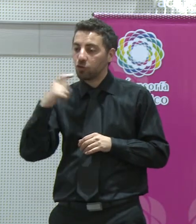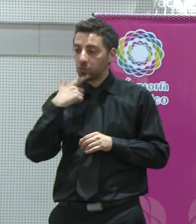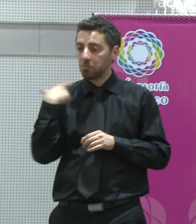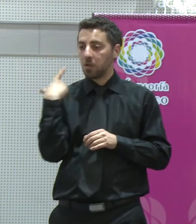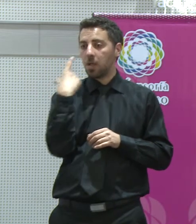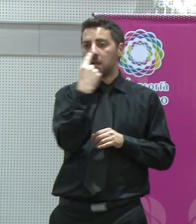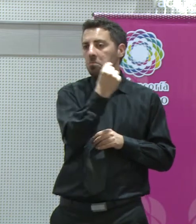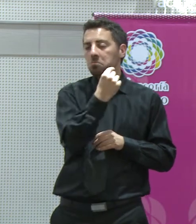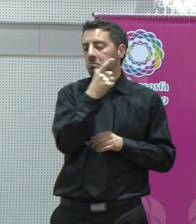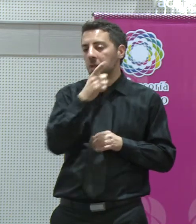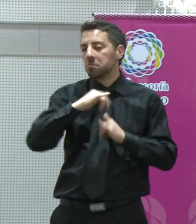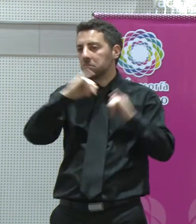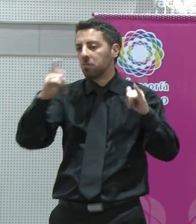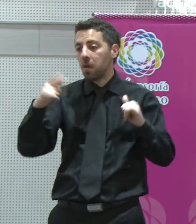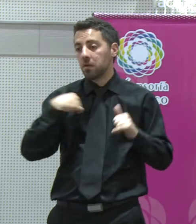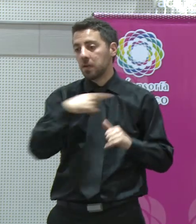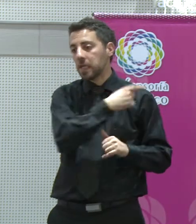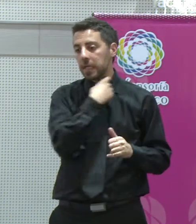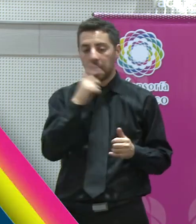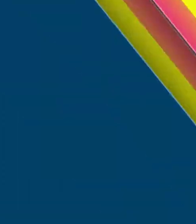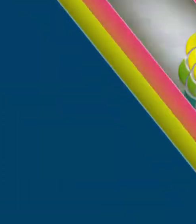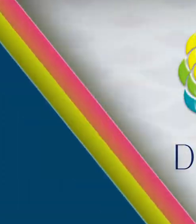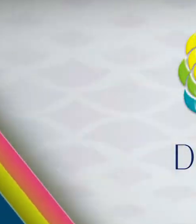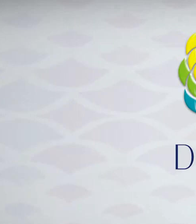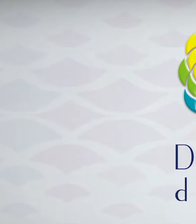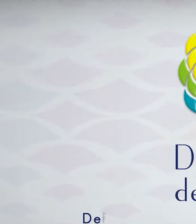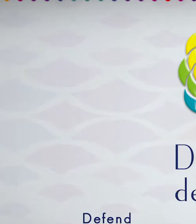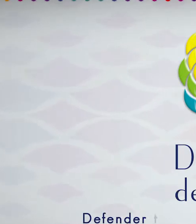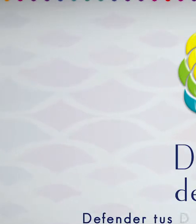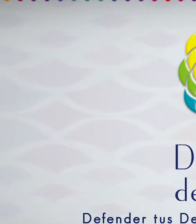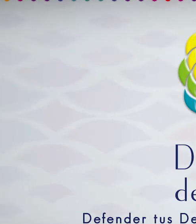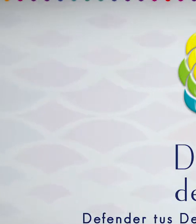la radio para poder escucharnos y expresarnos libremente. Gracias. Gracias.